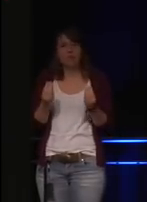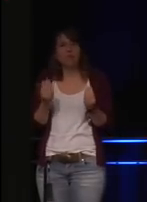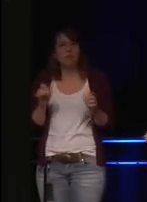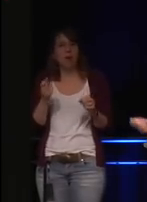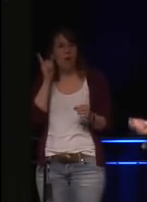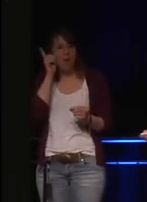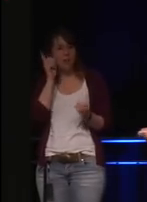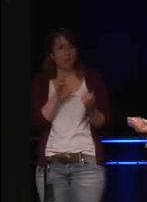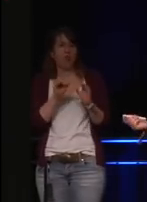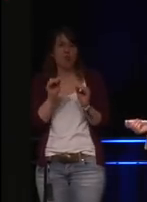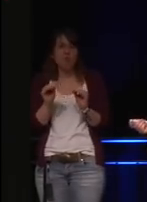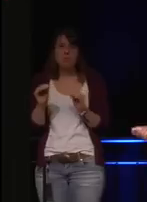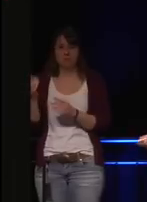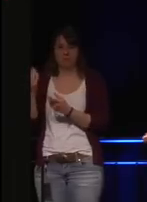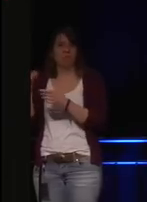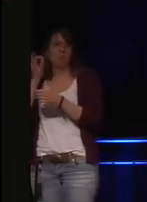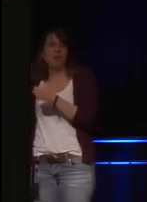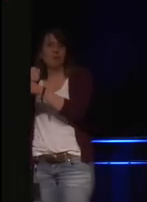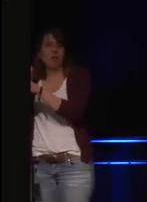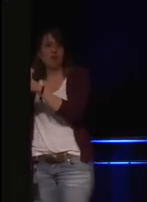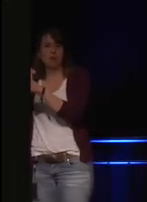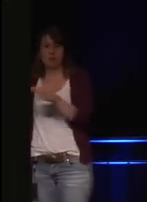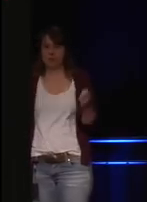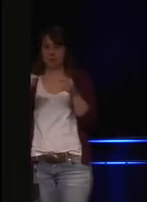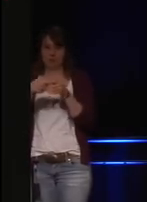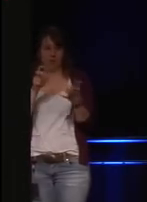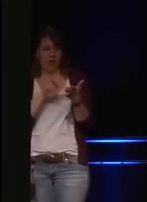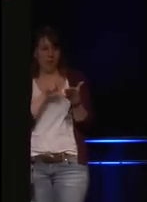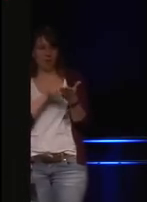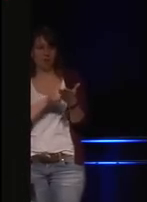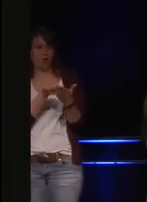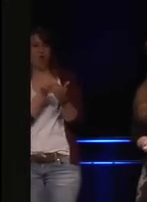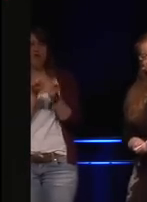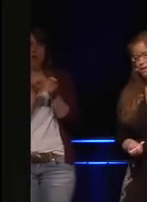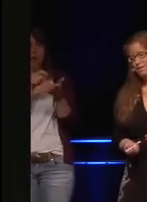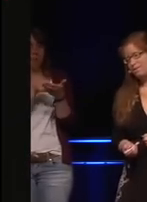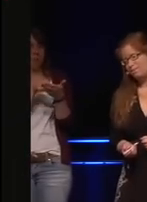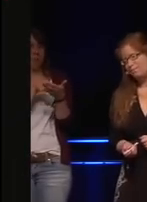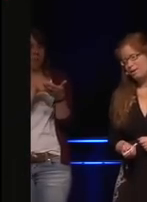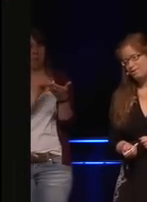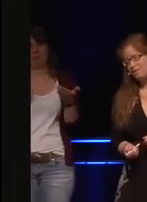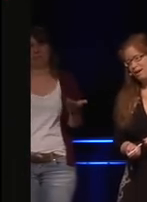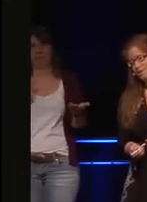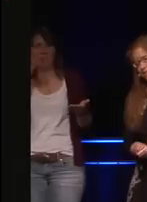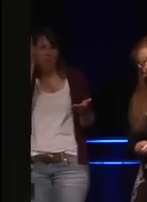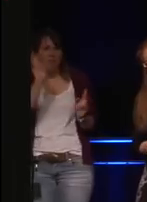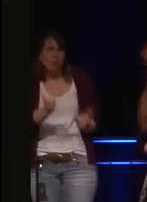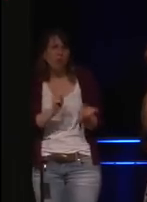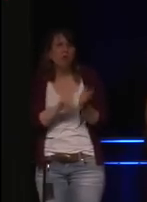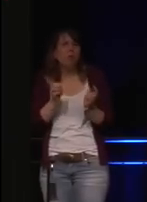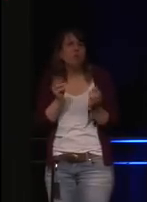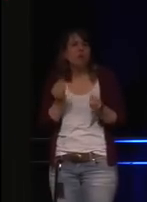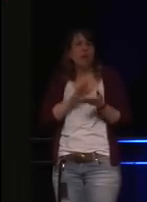Es wird nicht Smart, nur weil du mit einer App deine Kaffeemaschine steuern kannst. Das ist so wie ein Knopf auf